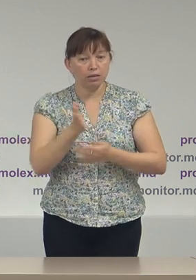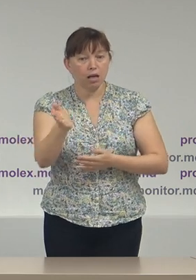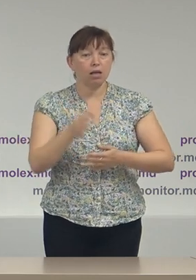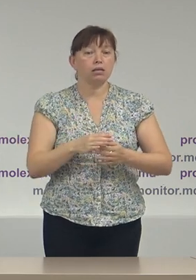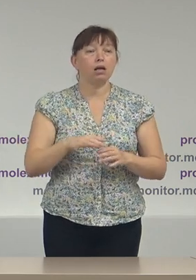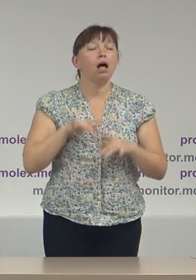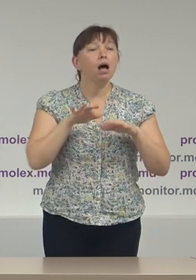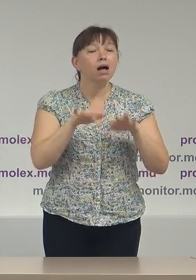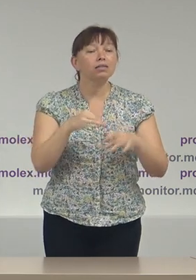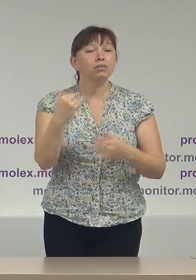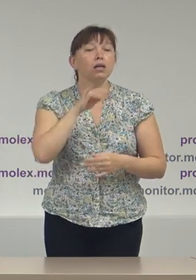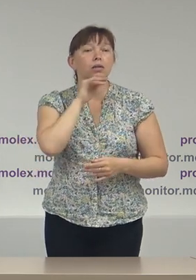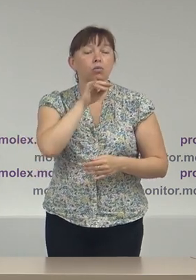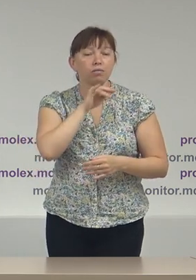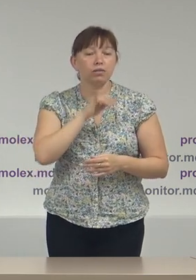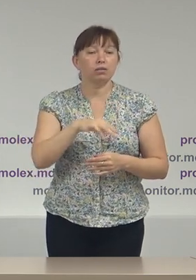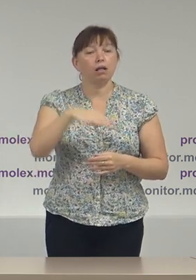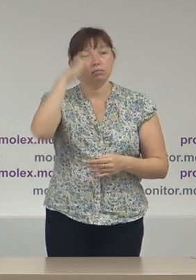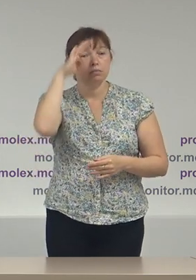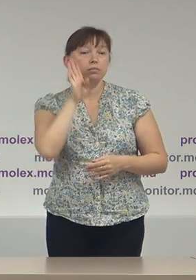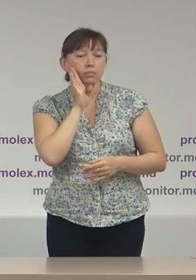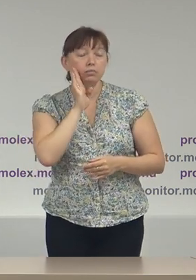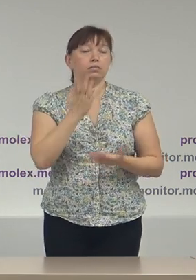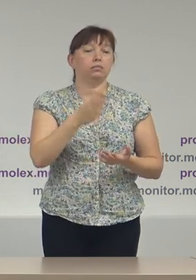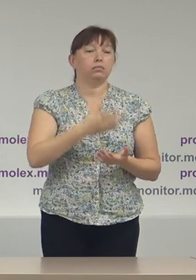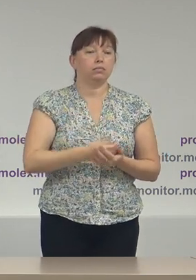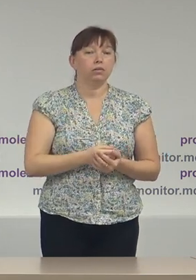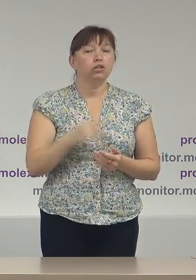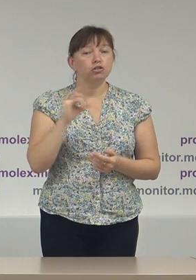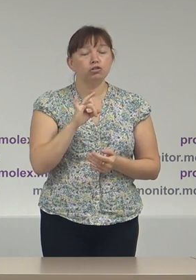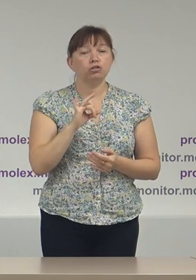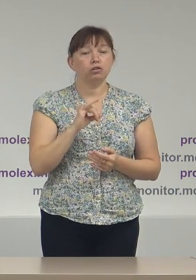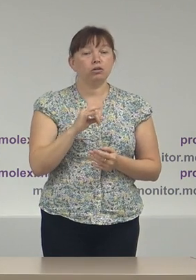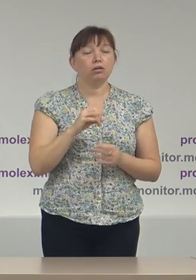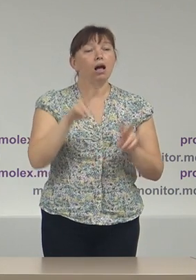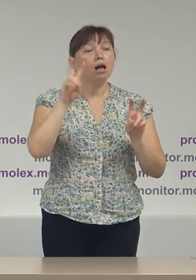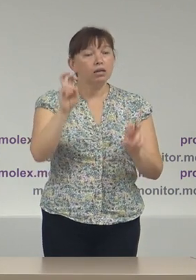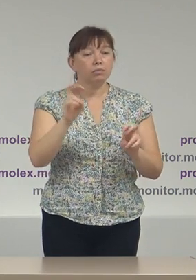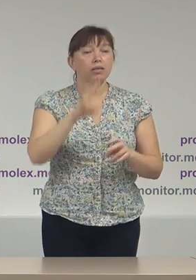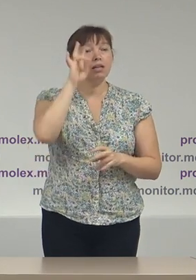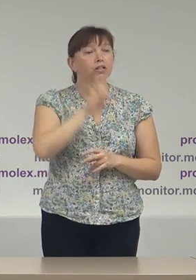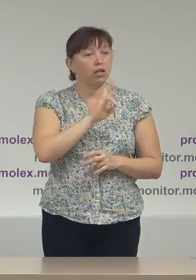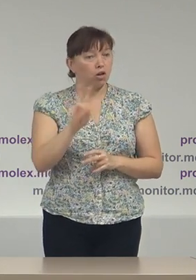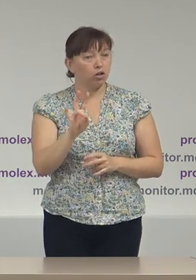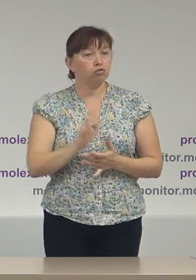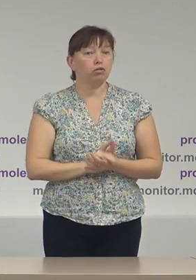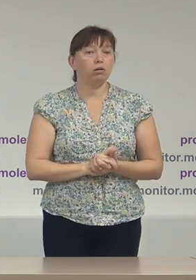activitatea profesională, sexul, genul și, în ultimul rând, aspectele de religie și